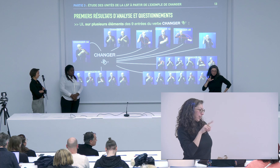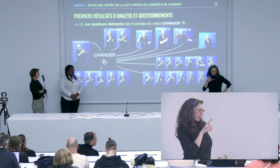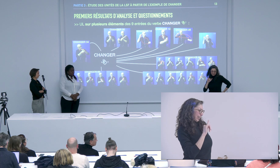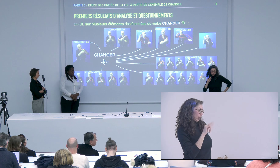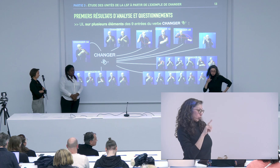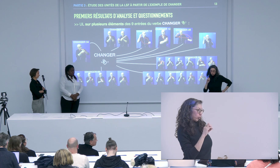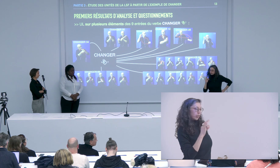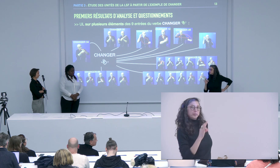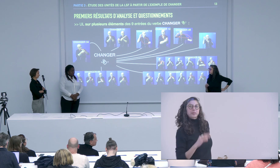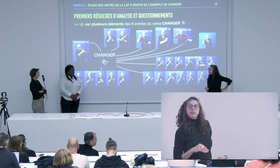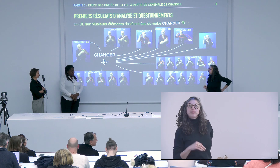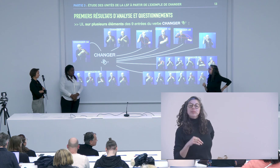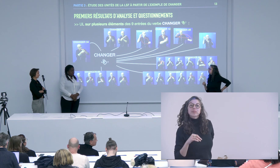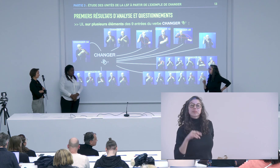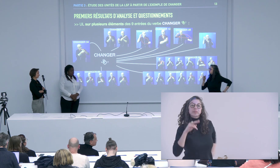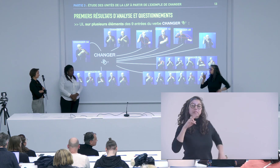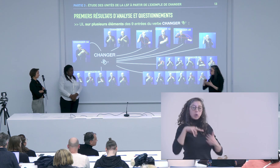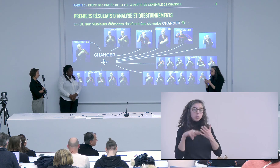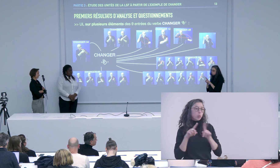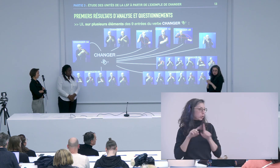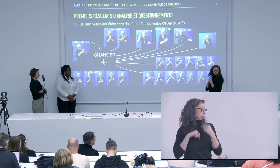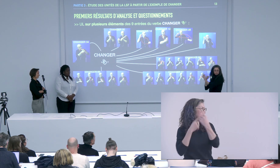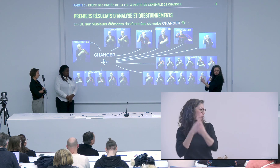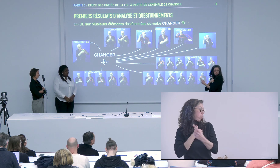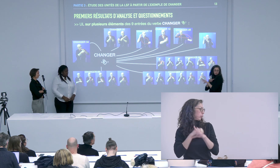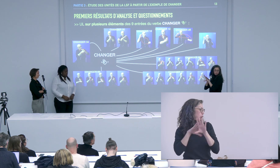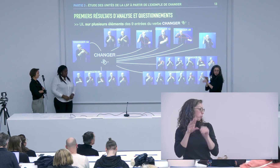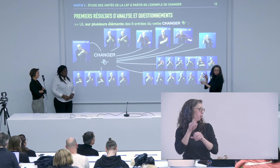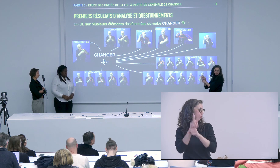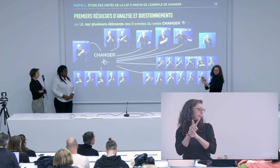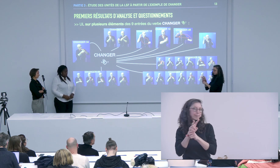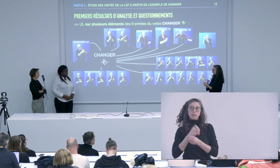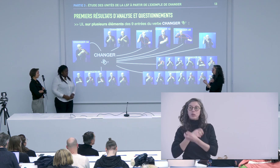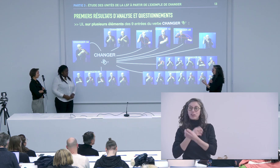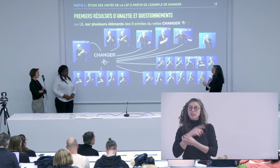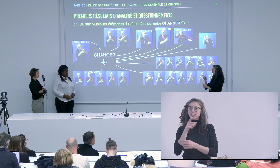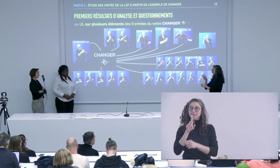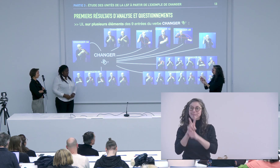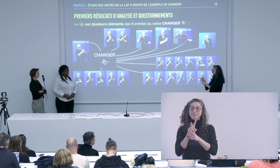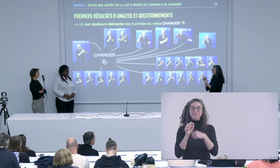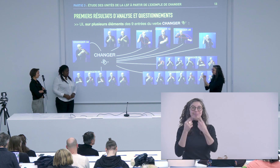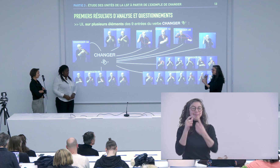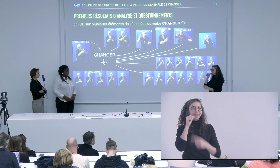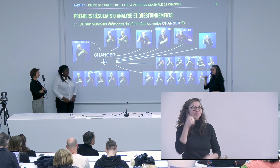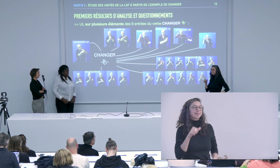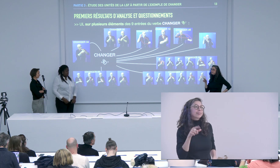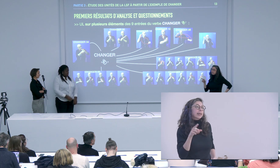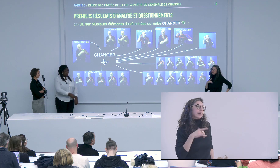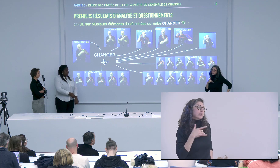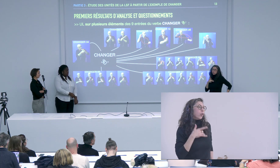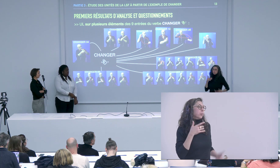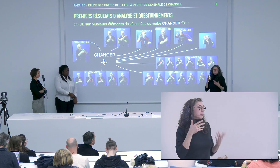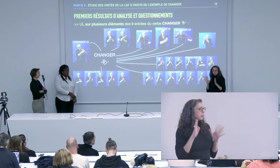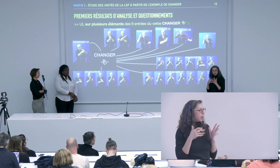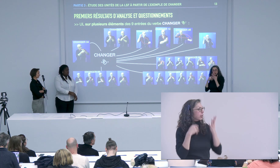il y a une thèse d'une personne en LSF belge et donc j'irai à la